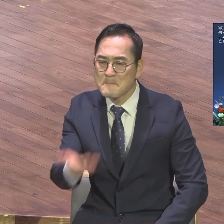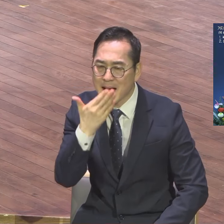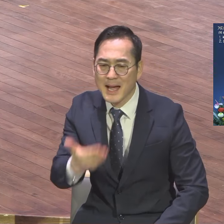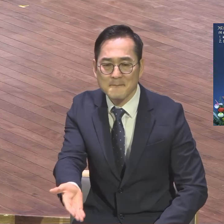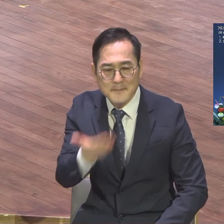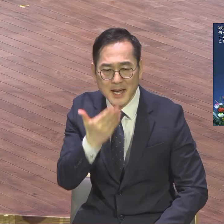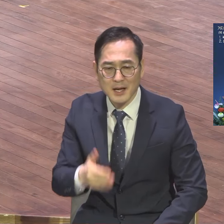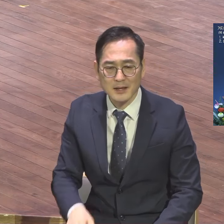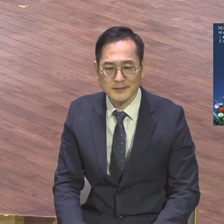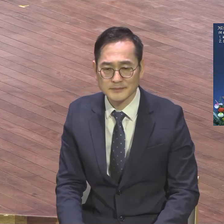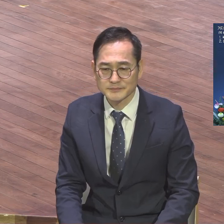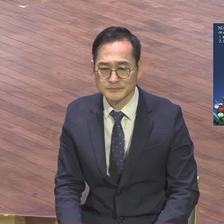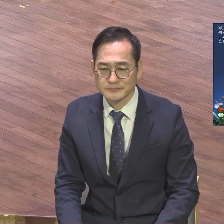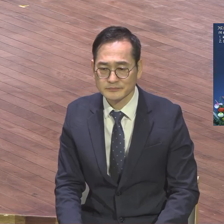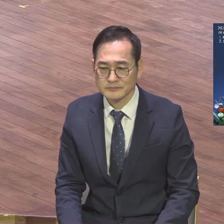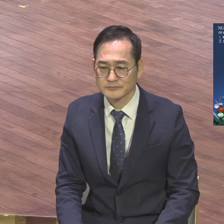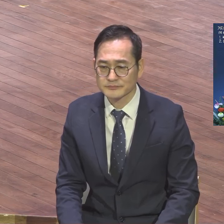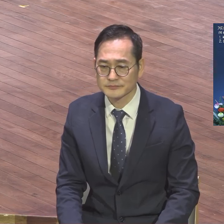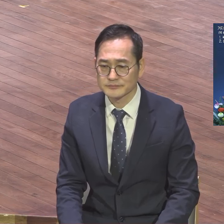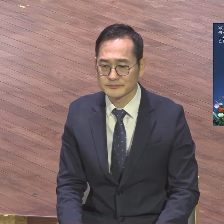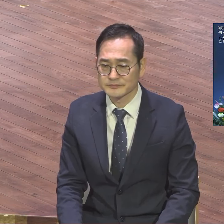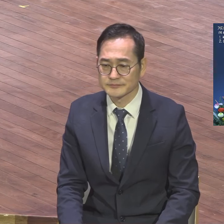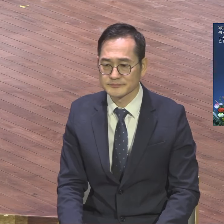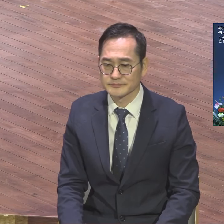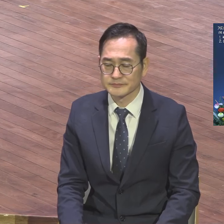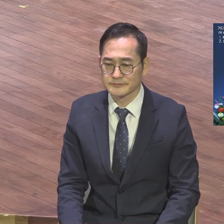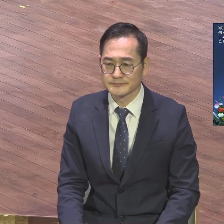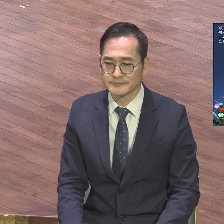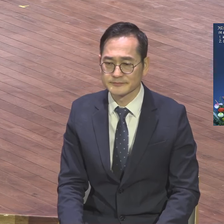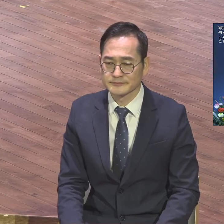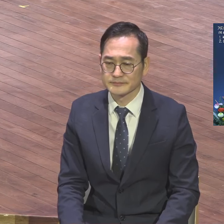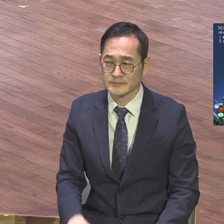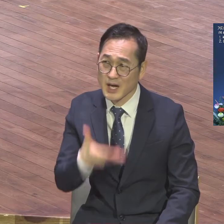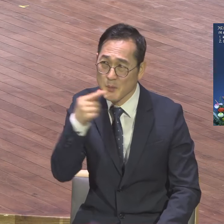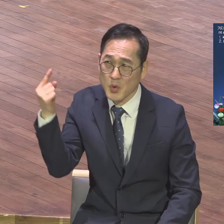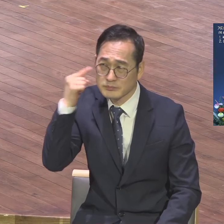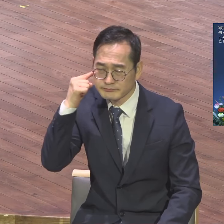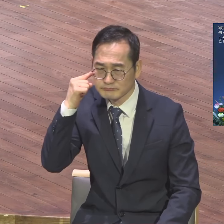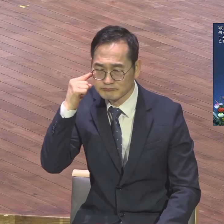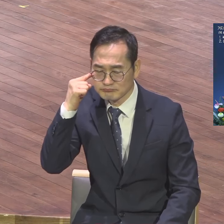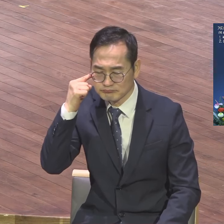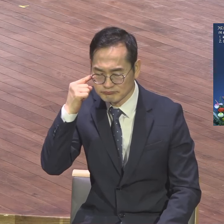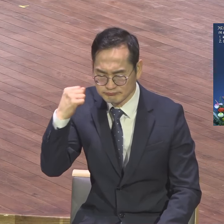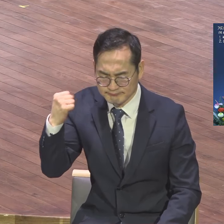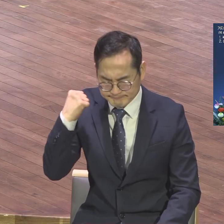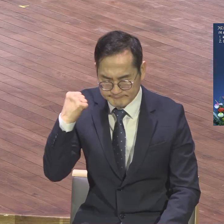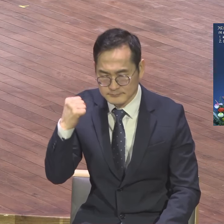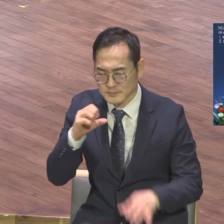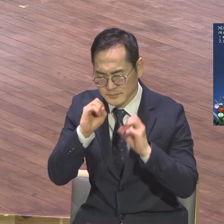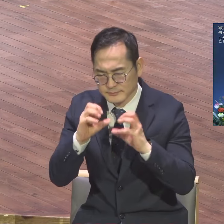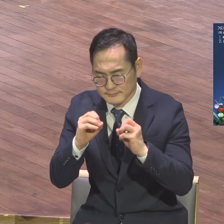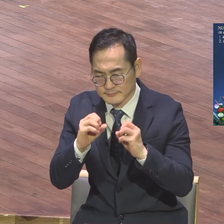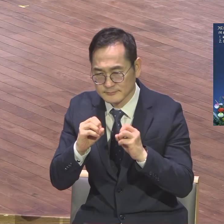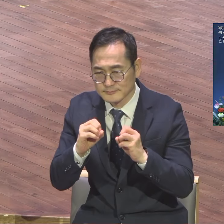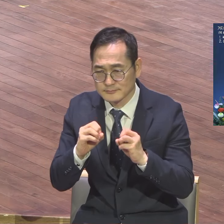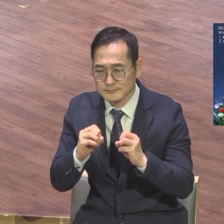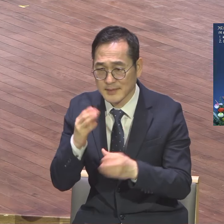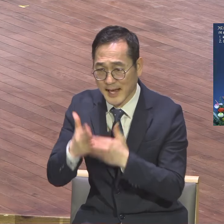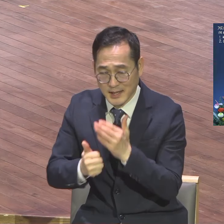신권을 초월하는 이삼질의 빛을 나에게 빛이게 되면 하나님께서 나를 자라게 할 것이다